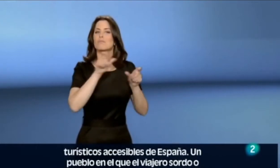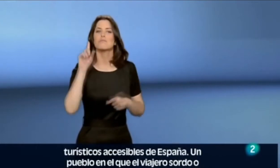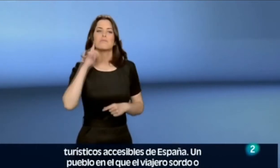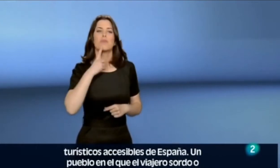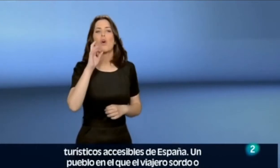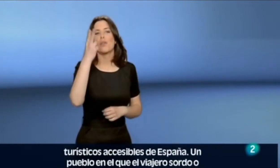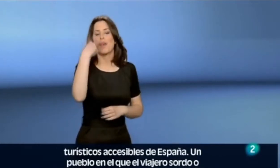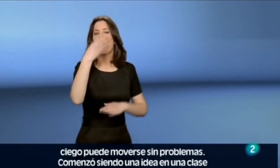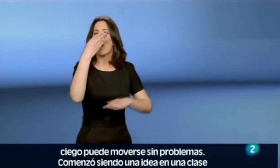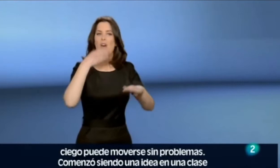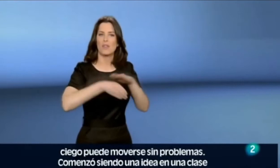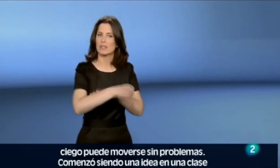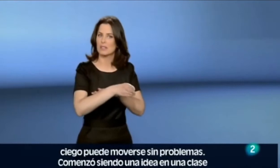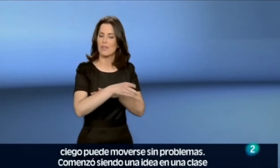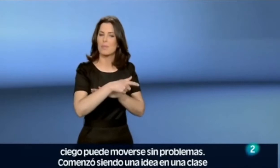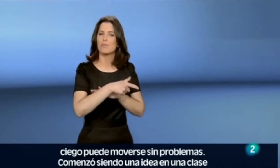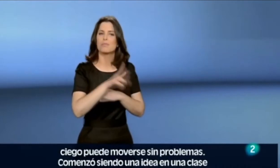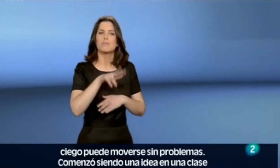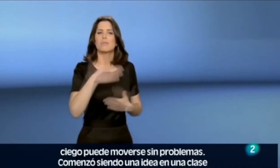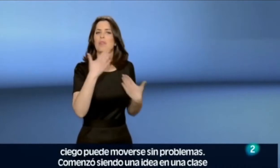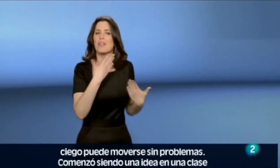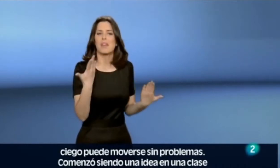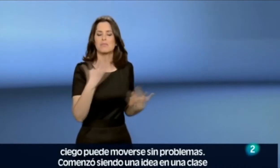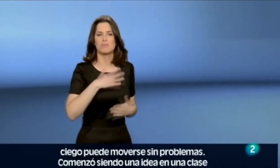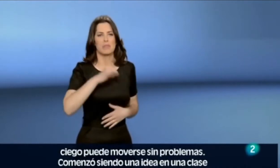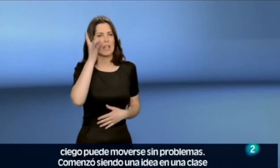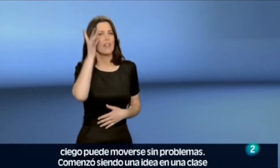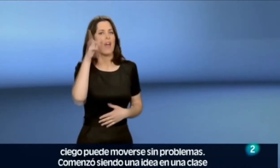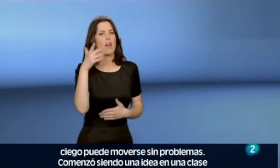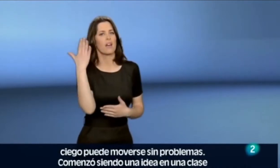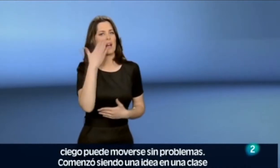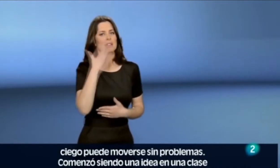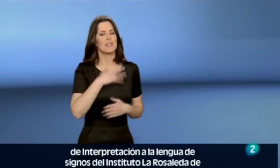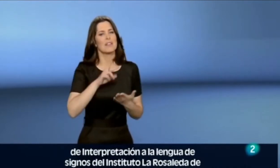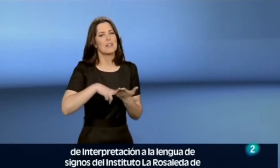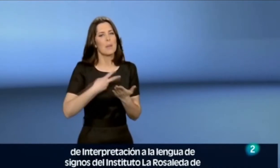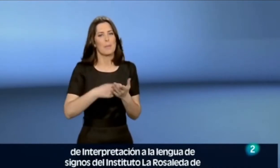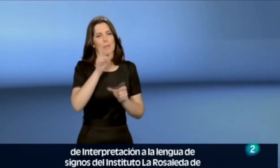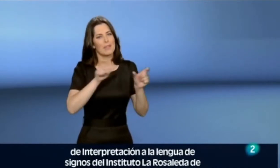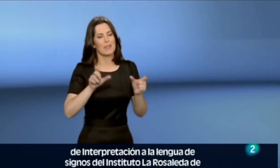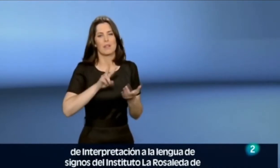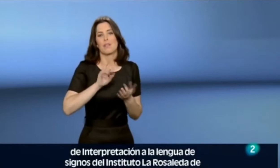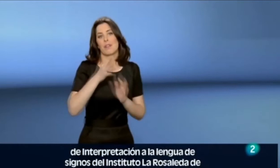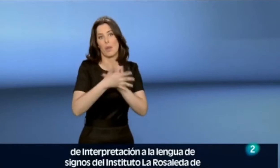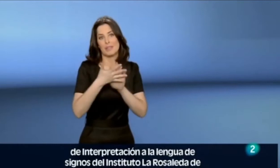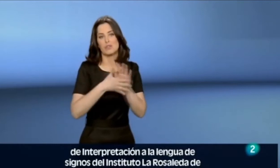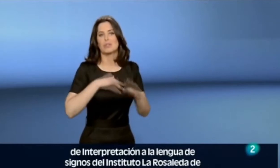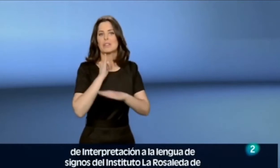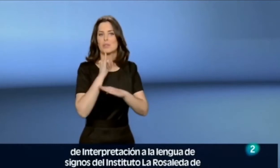viajero sordo o ciego puede moverse sin problemas. Comenzó siendo una idea en una clase de interpretación a la lengua de signos del Instituto La